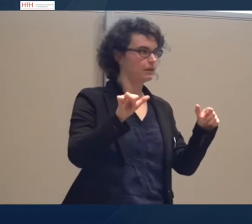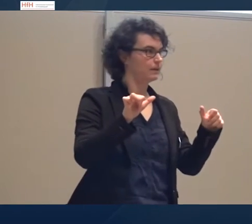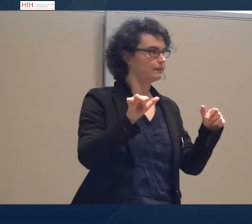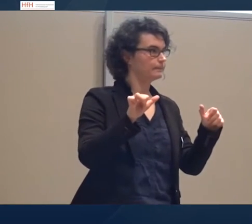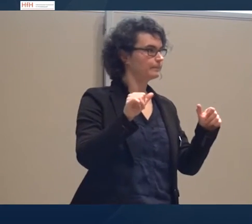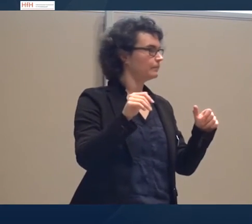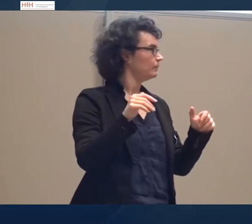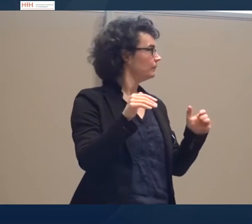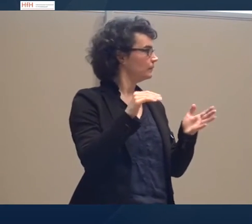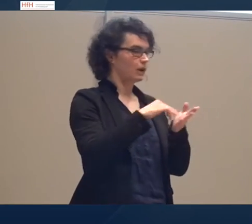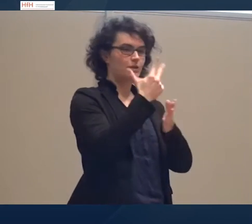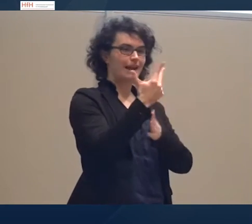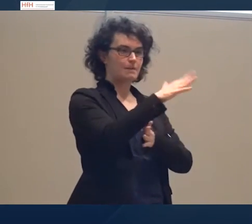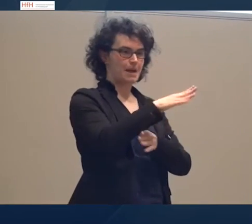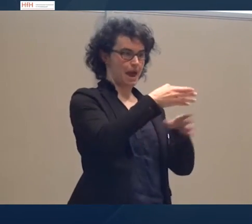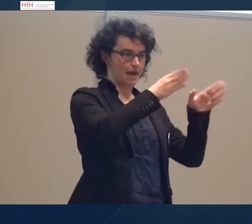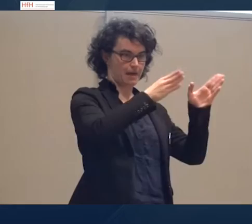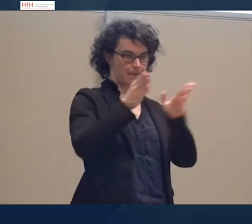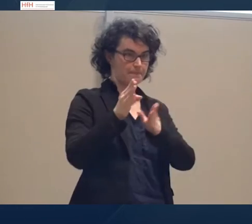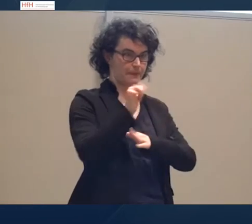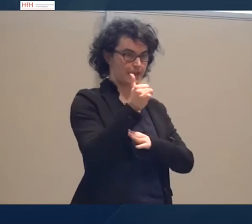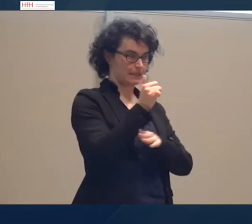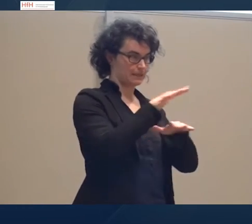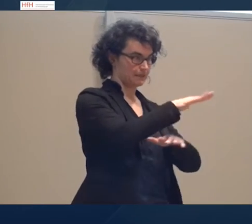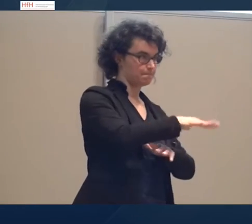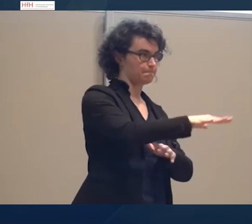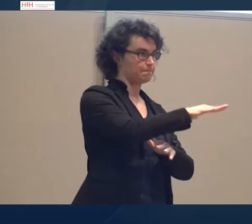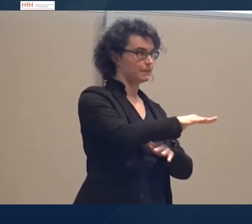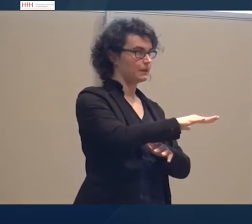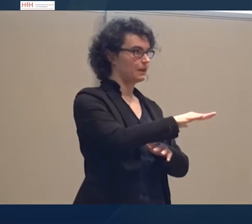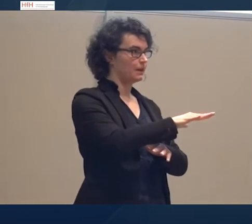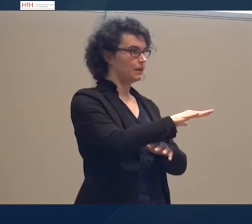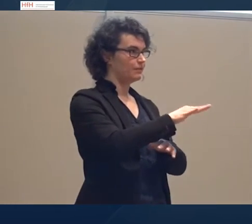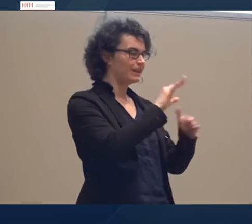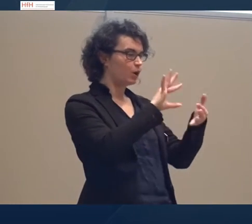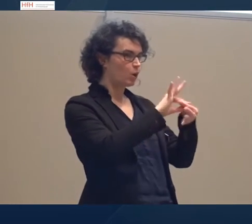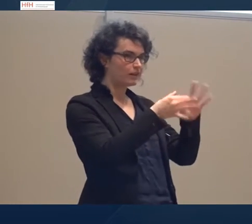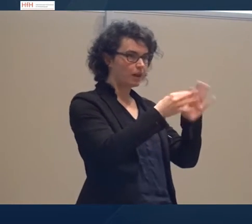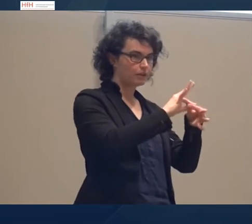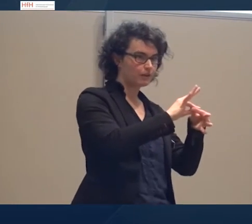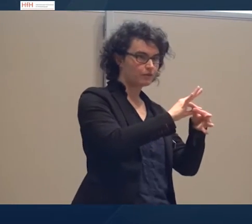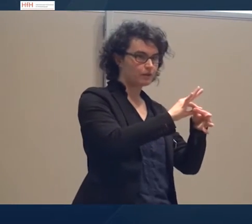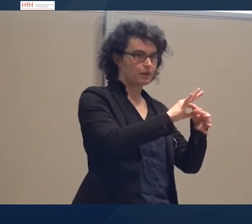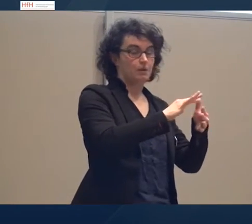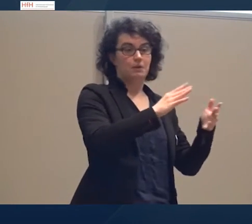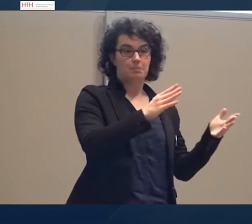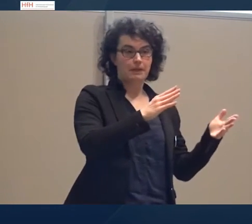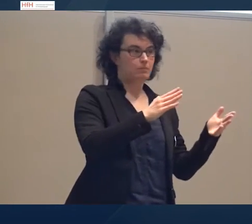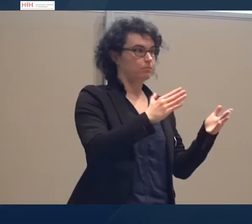Bereichen einteilen. Erstens, die koordinativen Beziehungen. Was wir innerhalb von einem Raum beispielsweise,